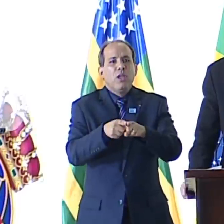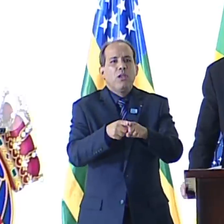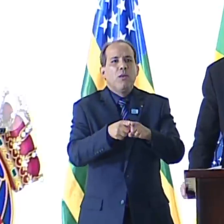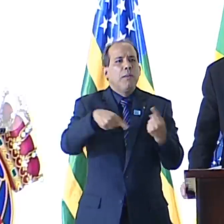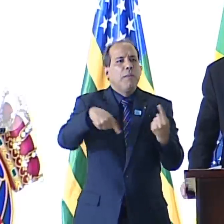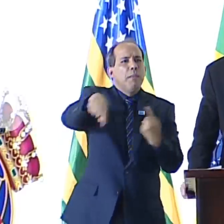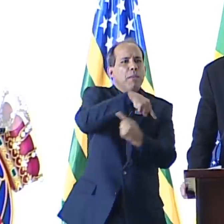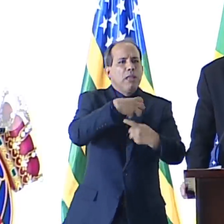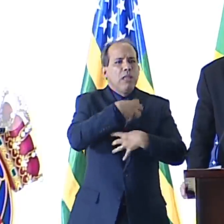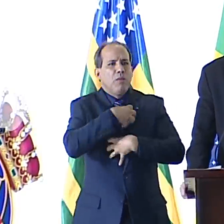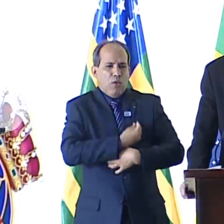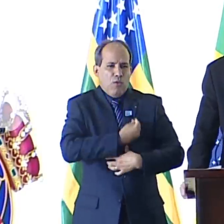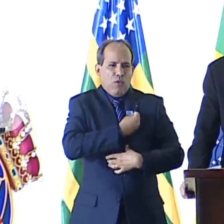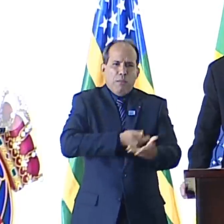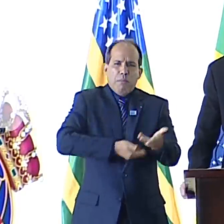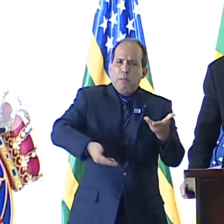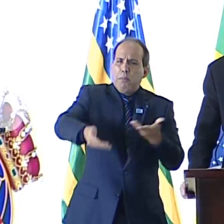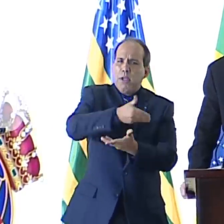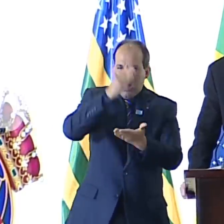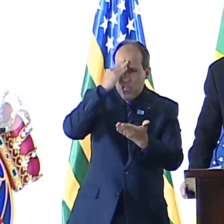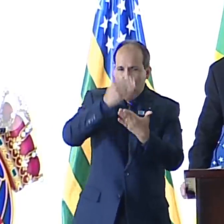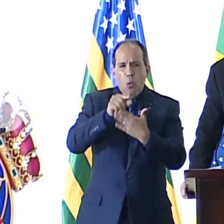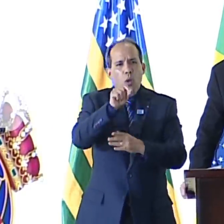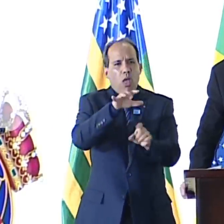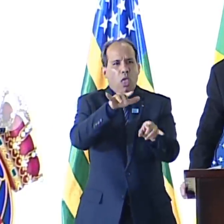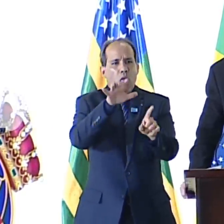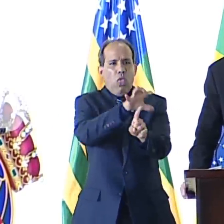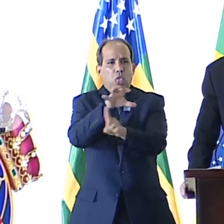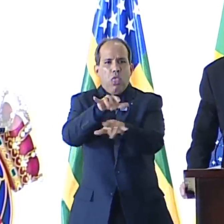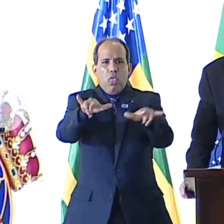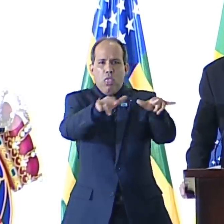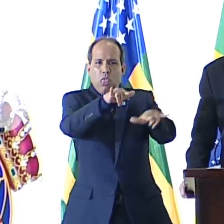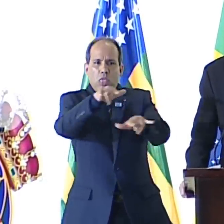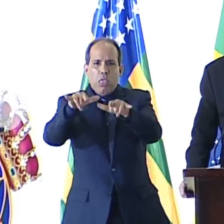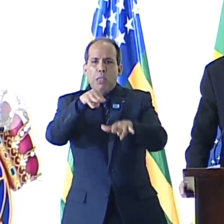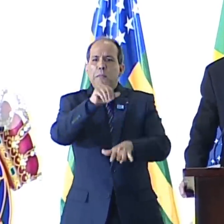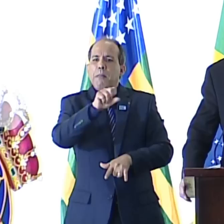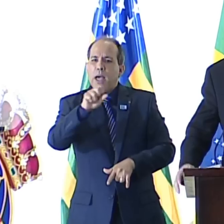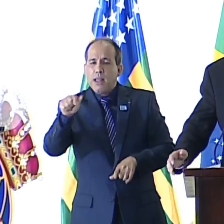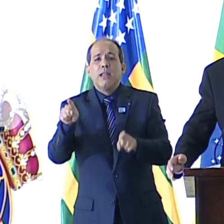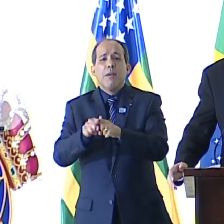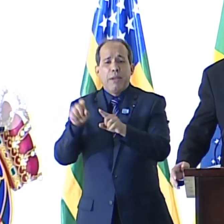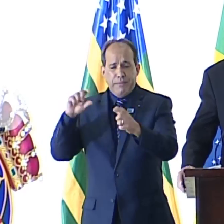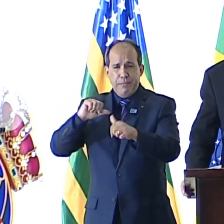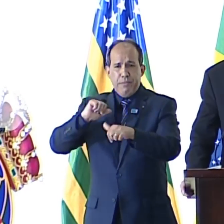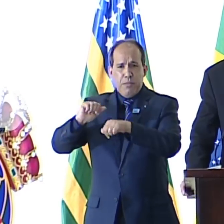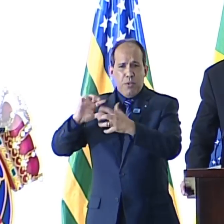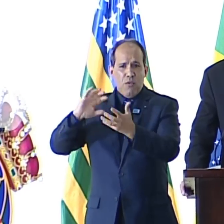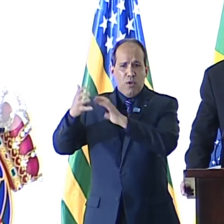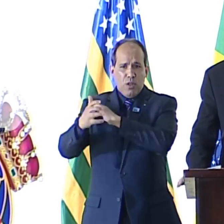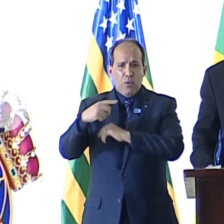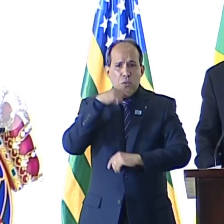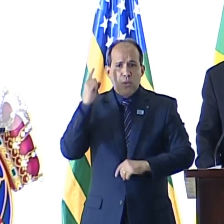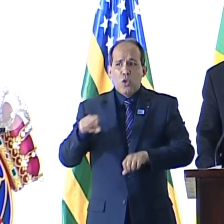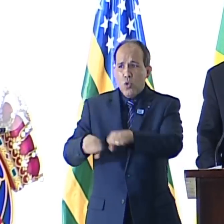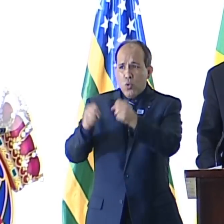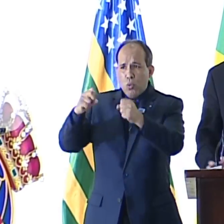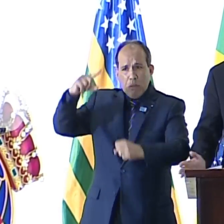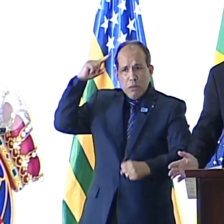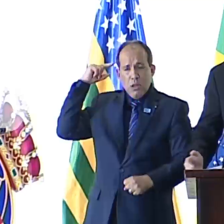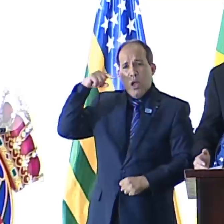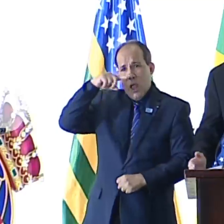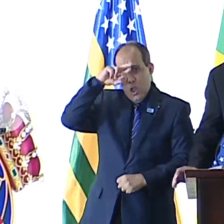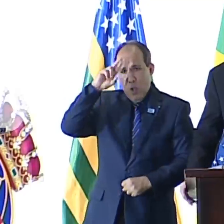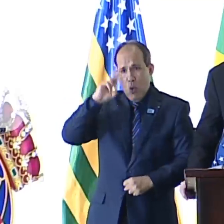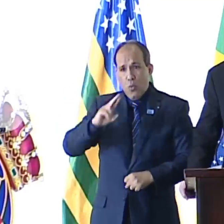viva e sentimental e transformá-lo em uma massa. Foi assim na Revolução Soviética que destruiu a velha Rússia de Dostoiévski e